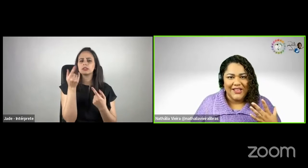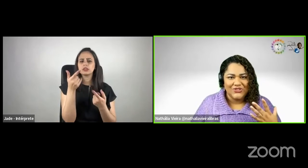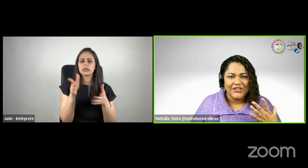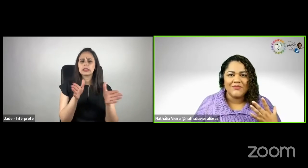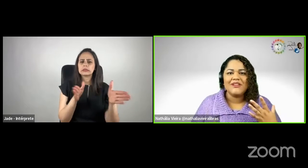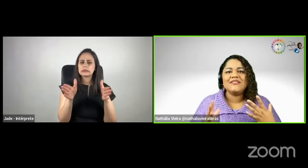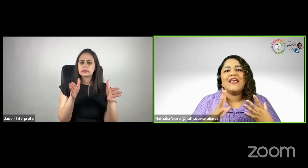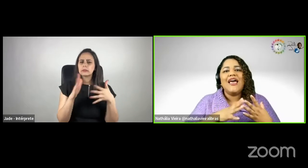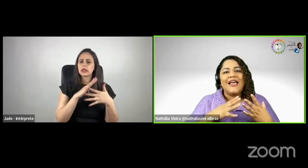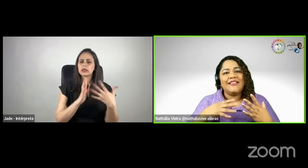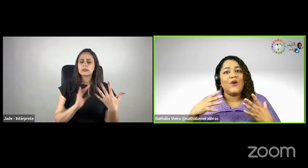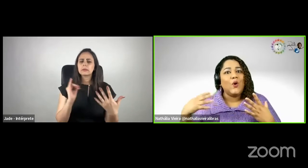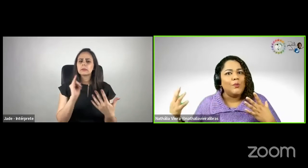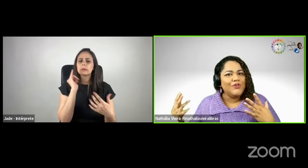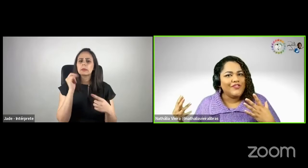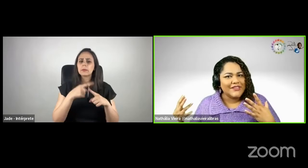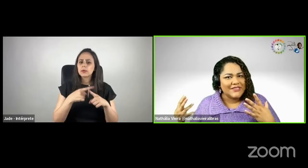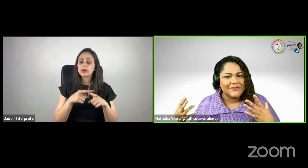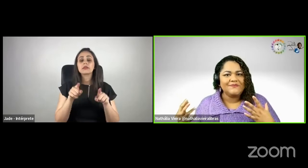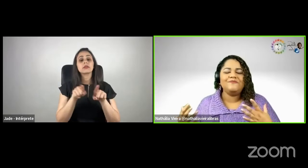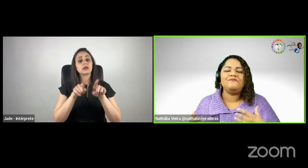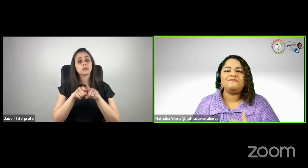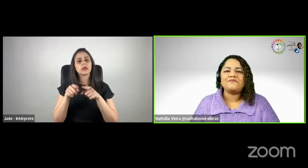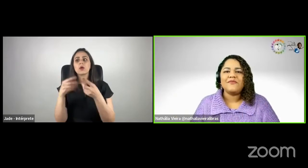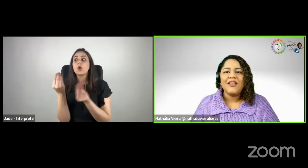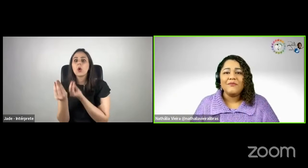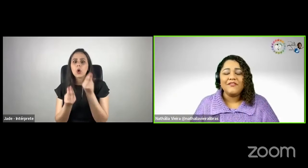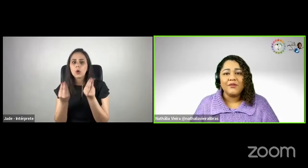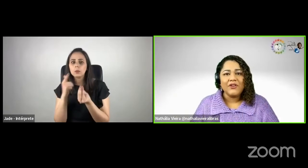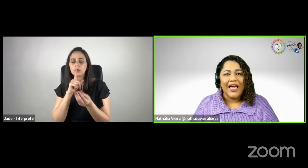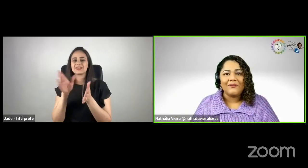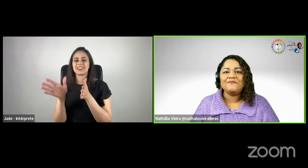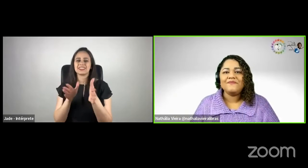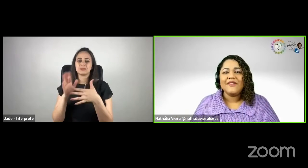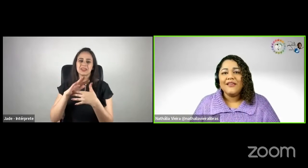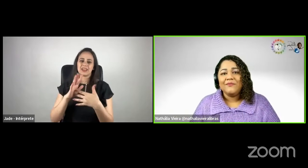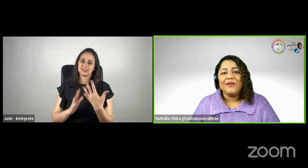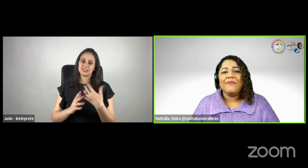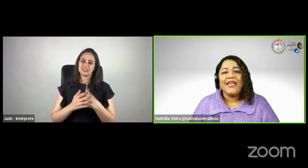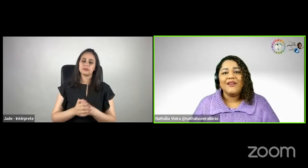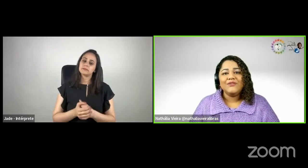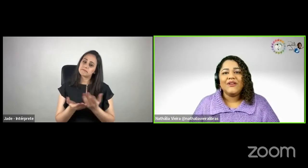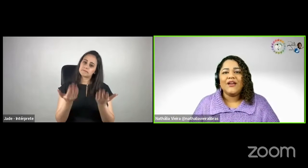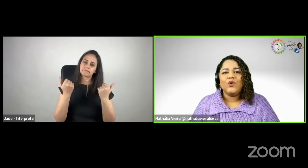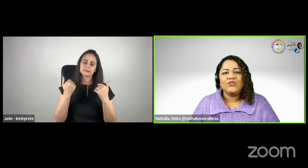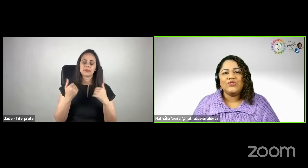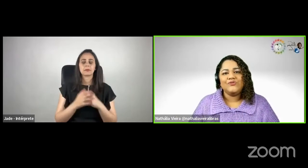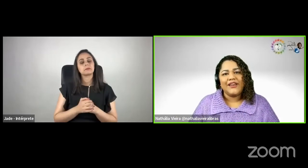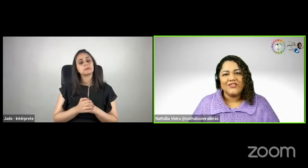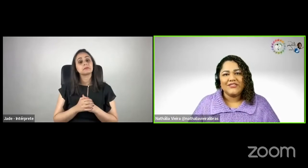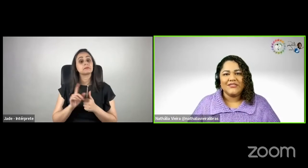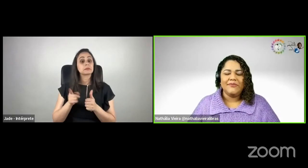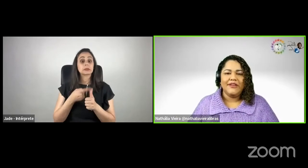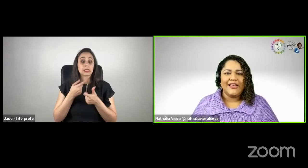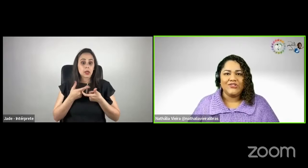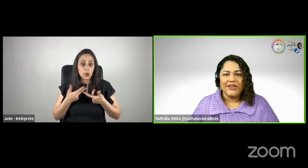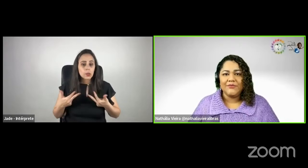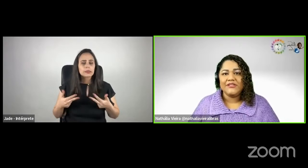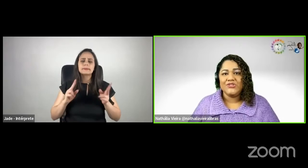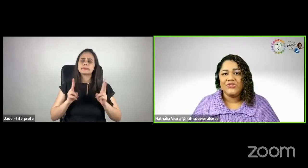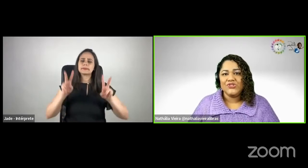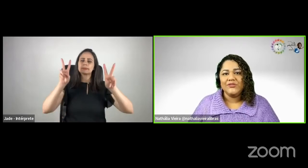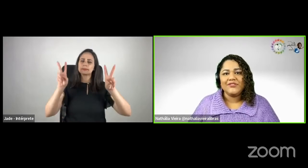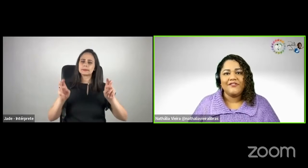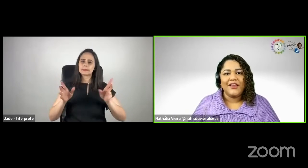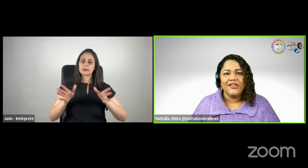acessibilidade em Libras, até como fazer. Mas vamos lá. Primeiro, quando a gente fala de acessibilidade